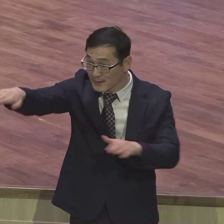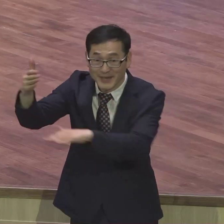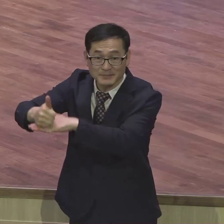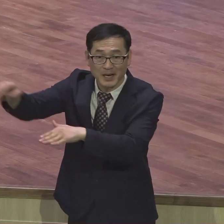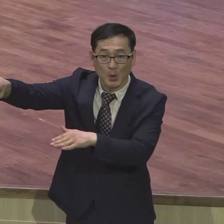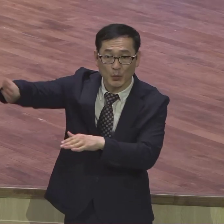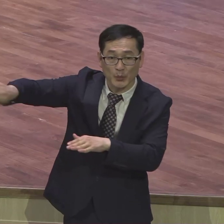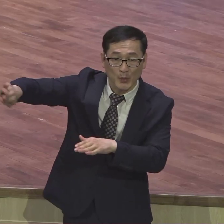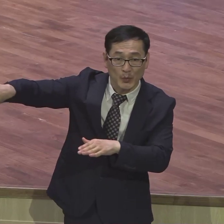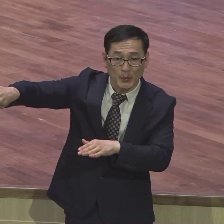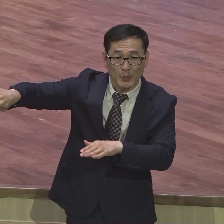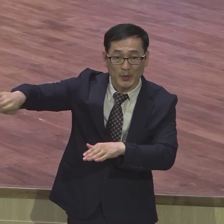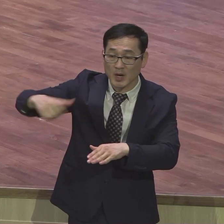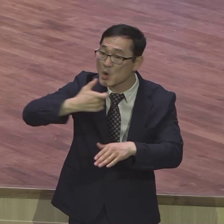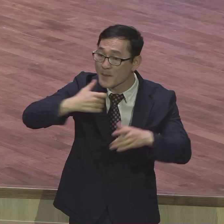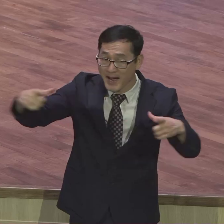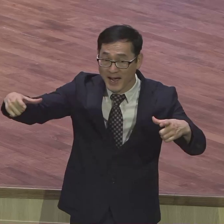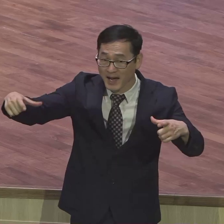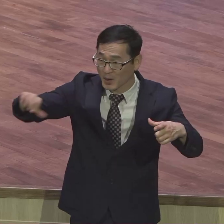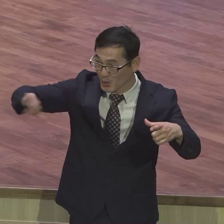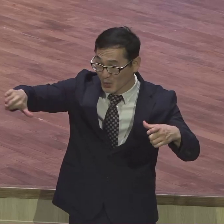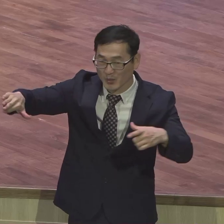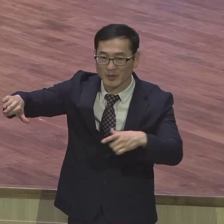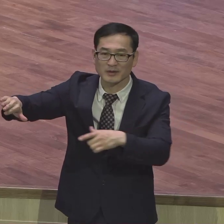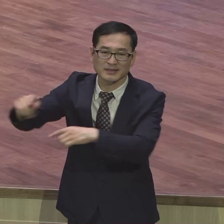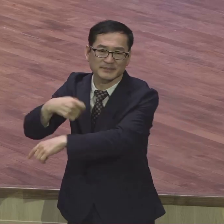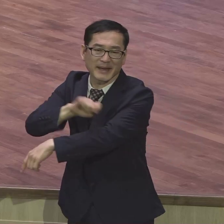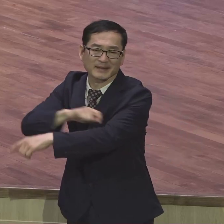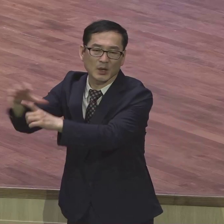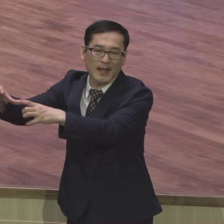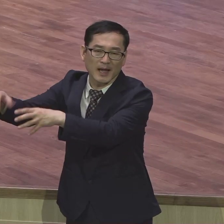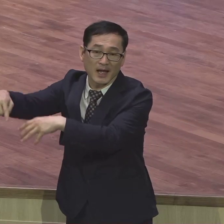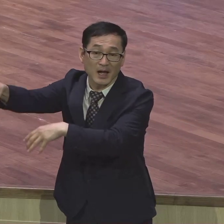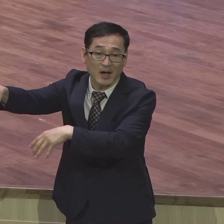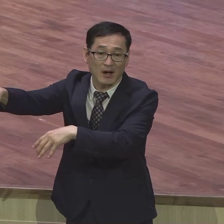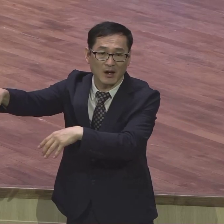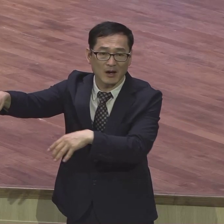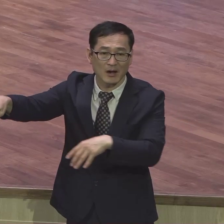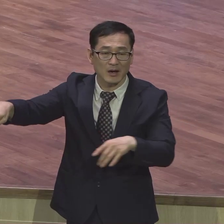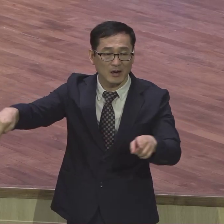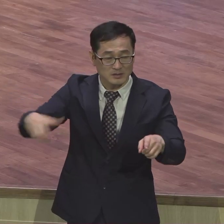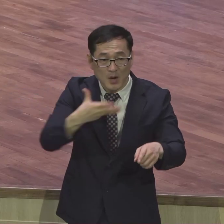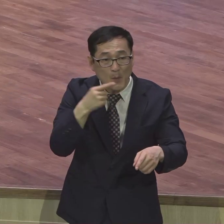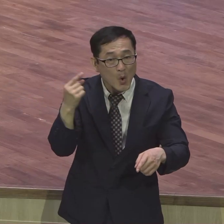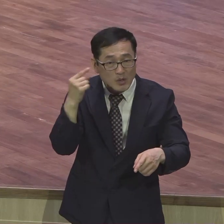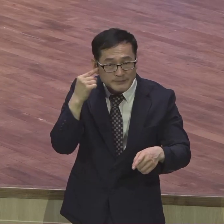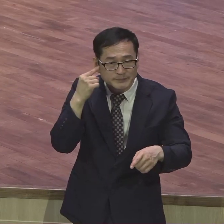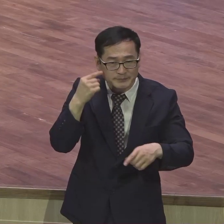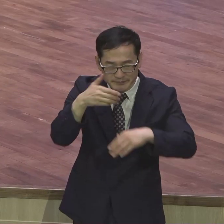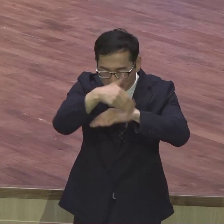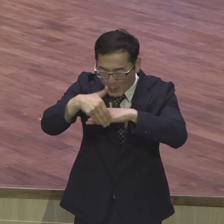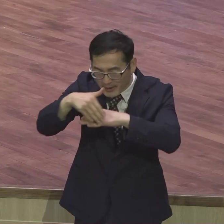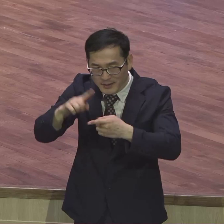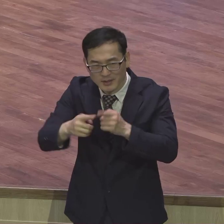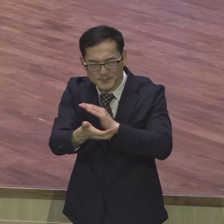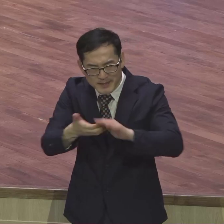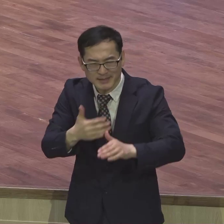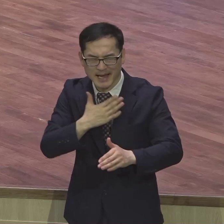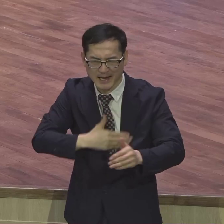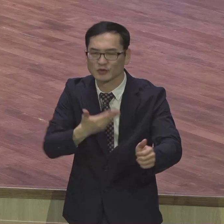로마 끝이 땅 끝입니다 그 당시로서는 그러니까 스페인 그러니까 복음 증가할 스케줄을 다 그 비전까지 기도 제물을 가지고